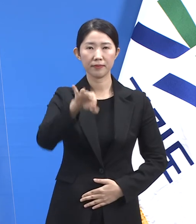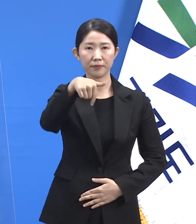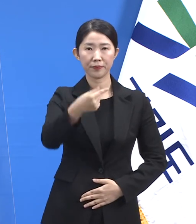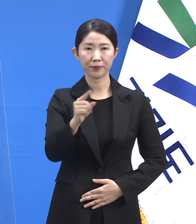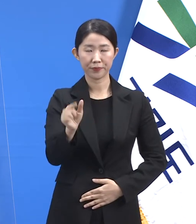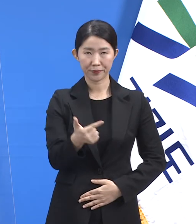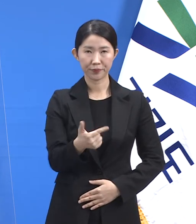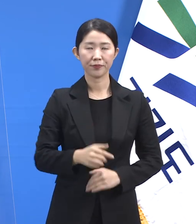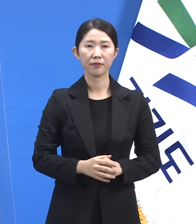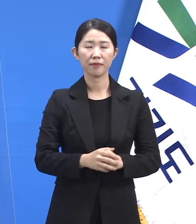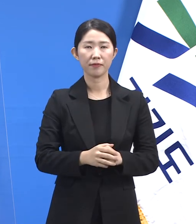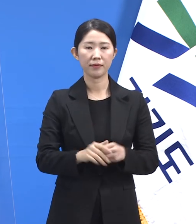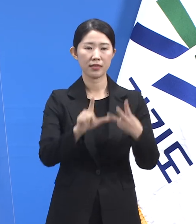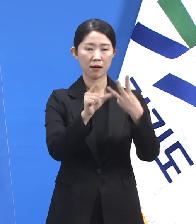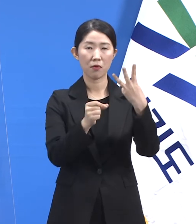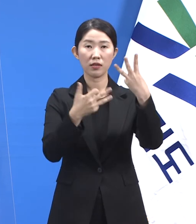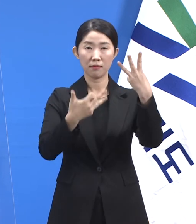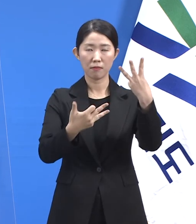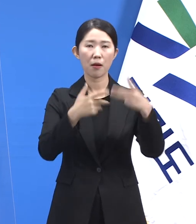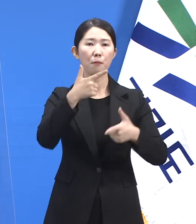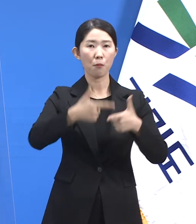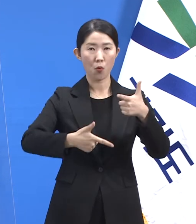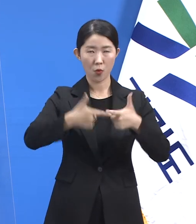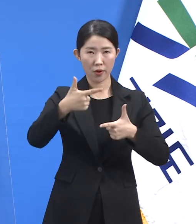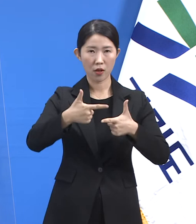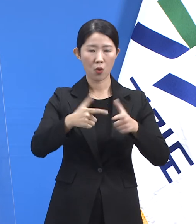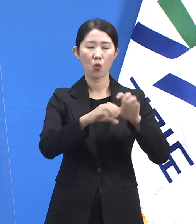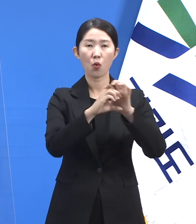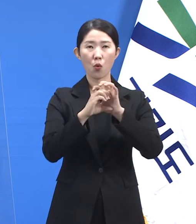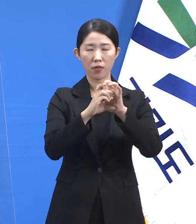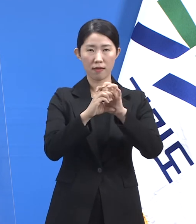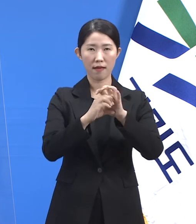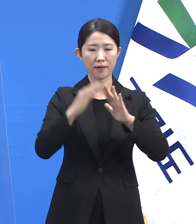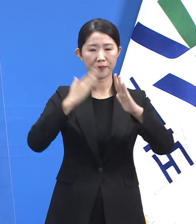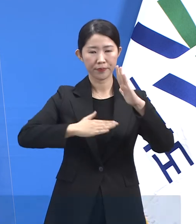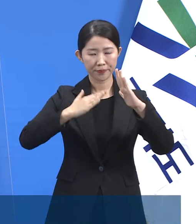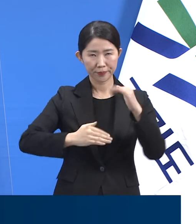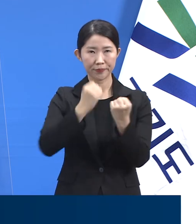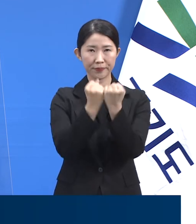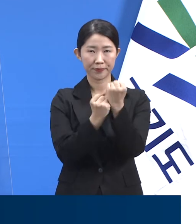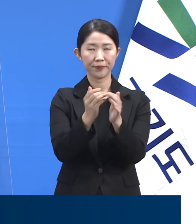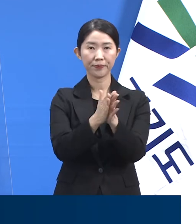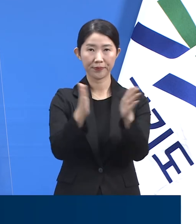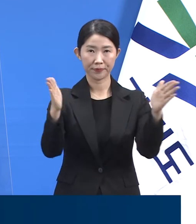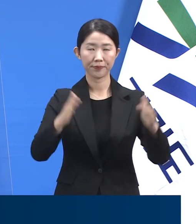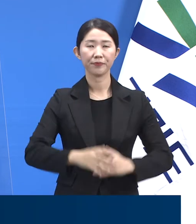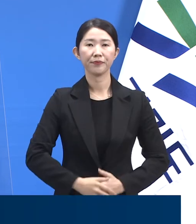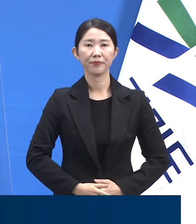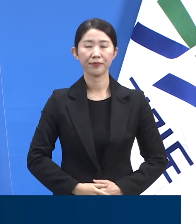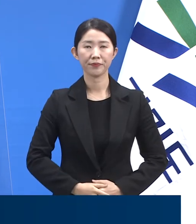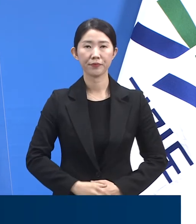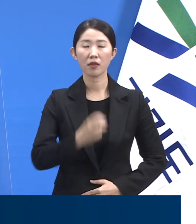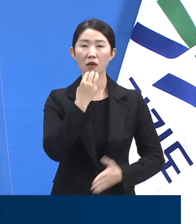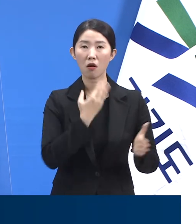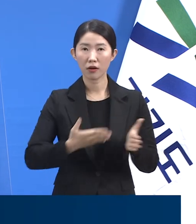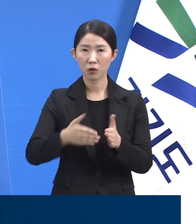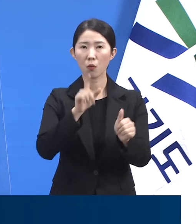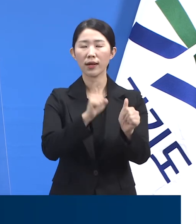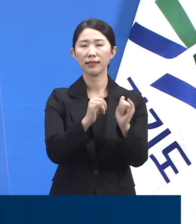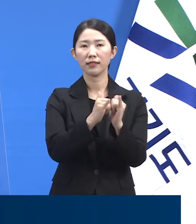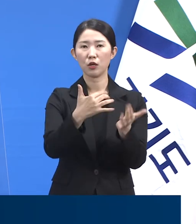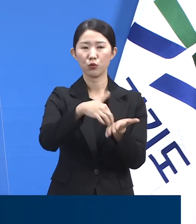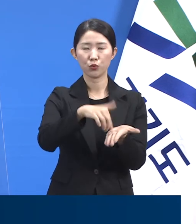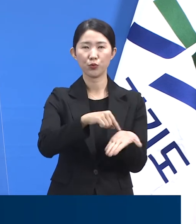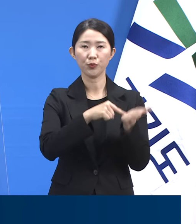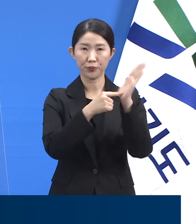3월 18일 목요일 경기도 코로나19 대응 관련 정례 기자회견을 시작하겠습니다. 경기도의 확진자 발생